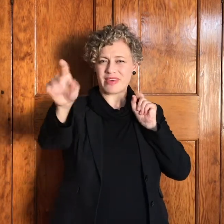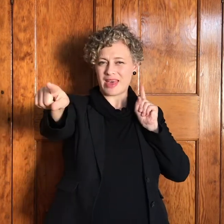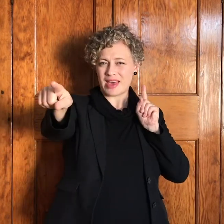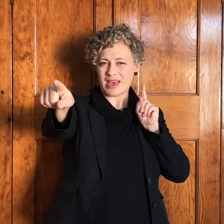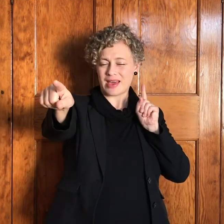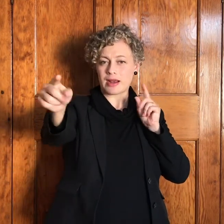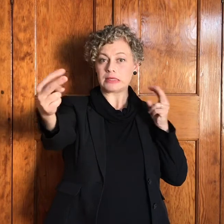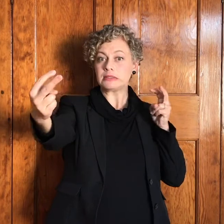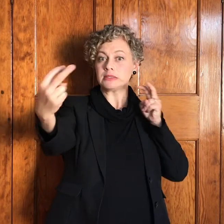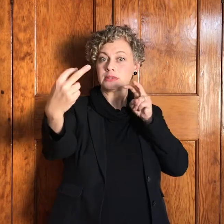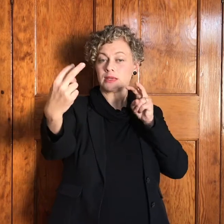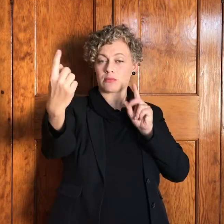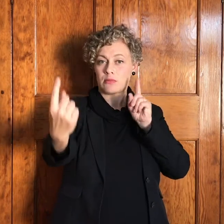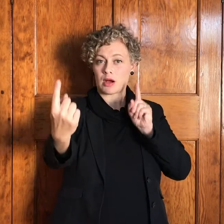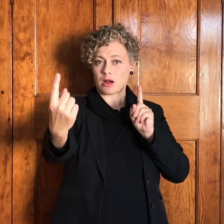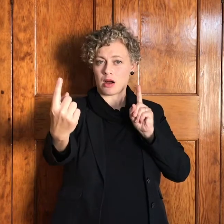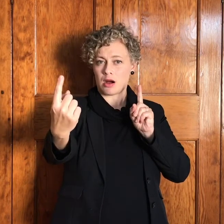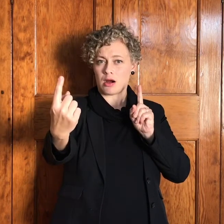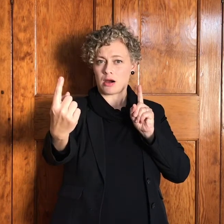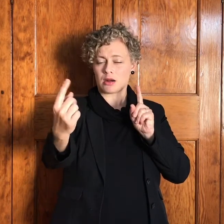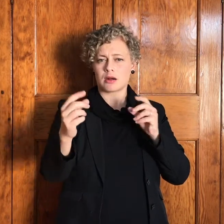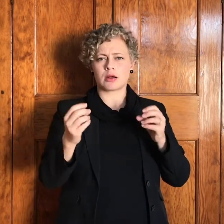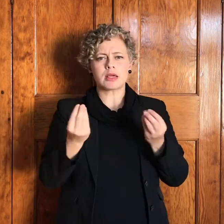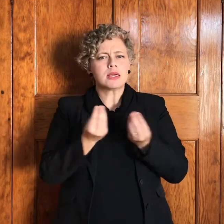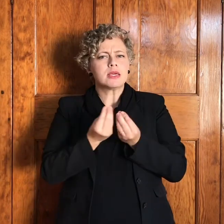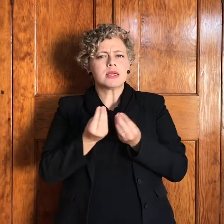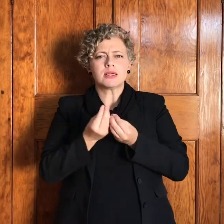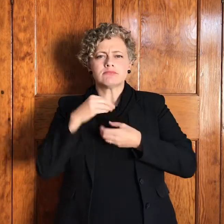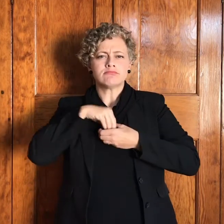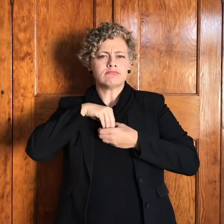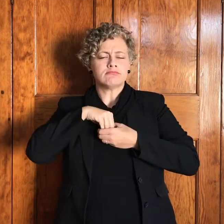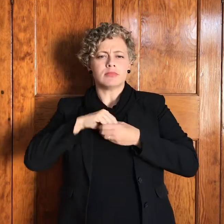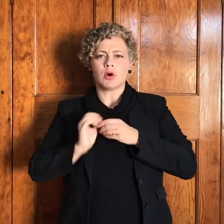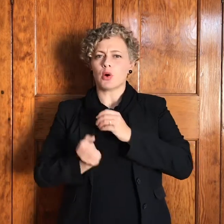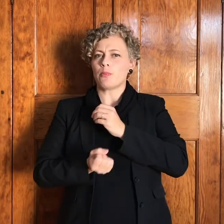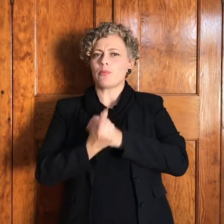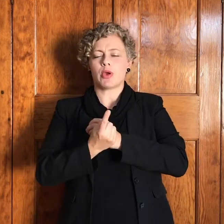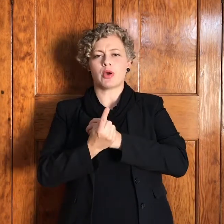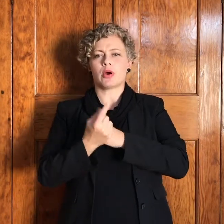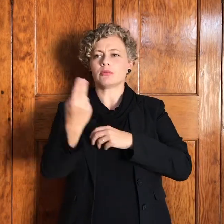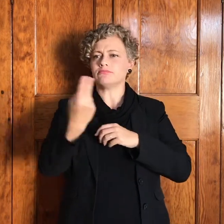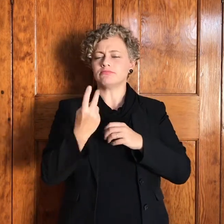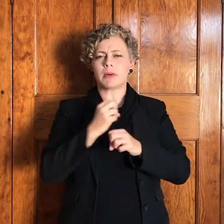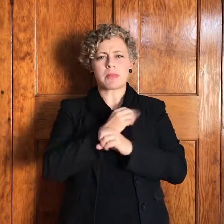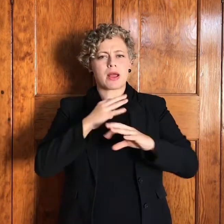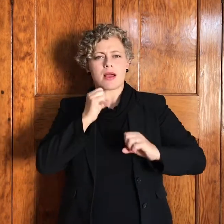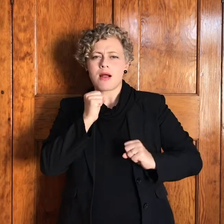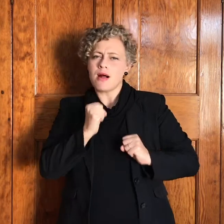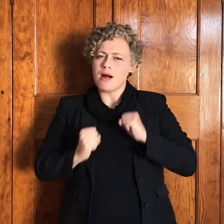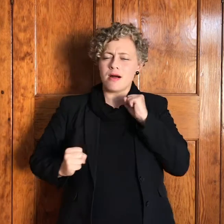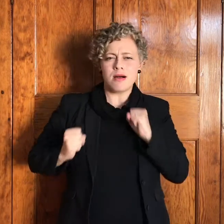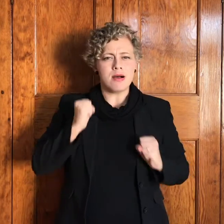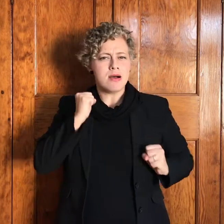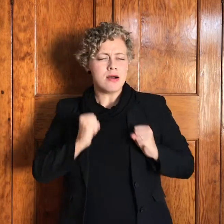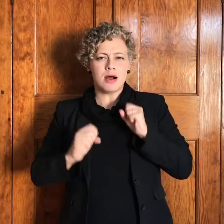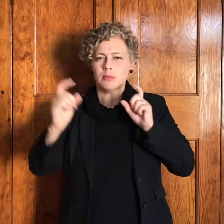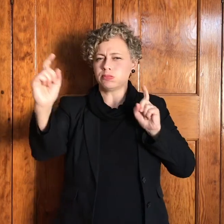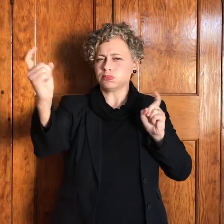toe gebeur daar iets en hy hart loop na mekaar toe en hy omhels